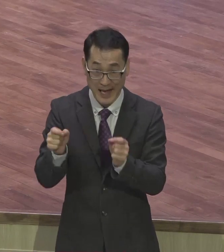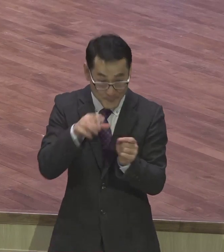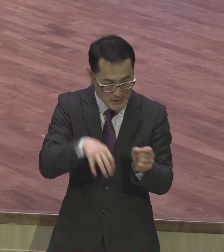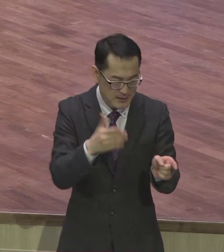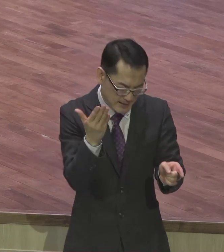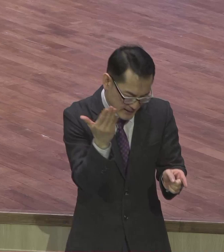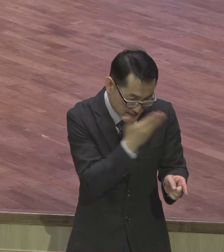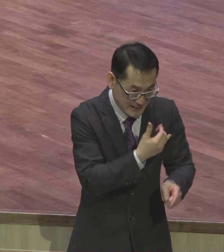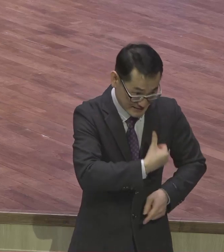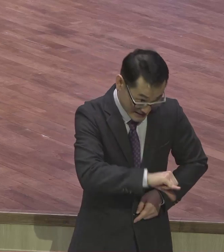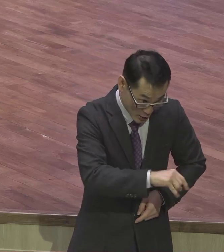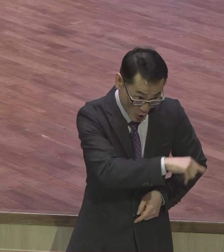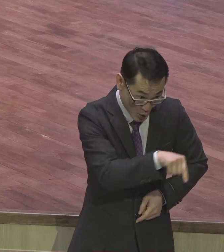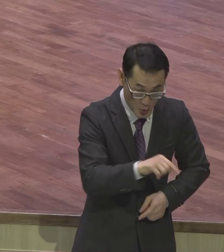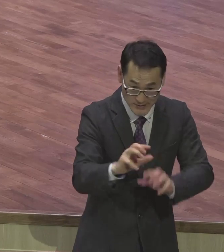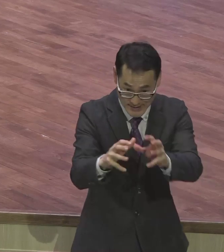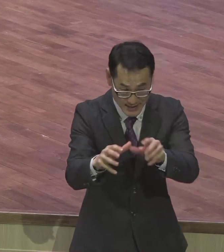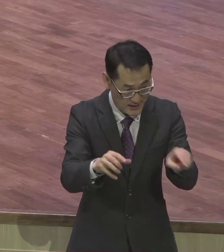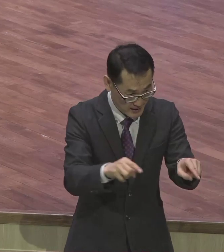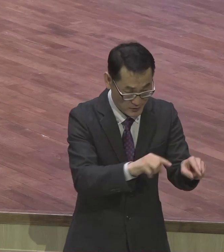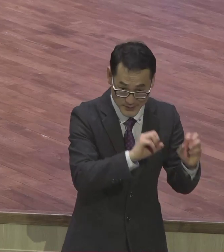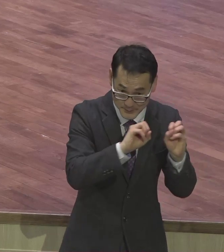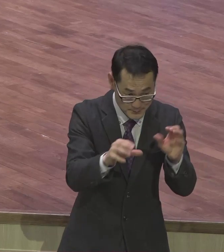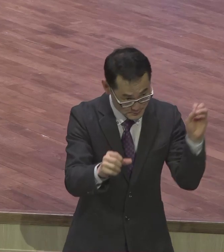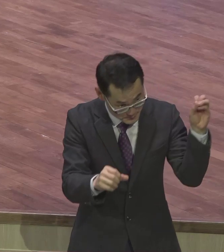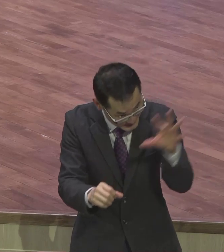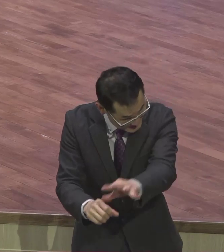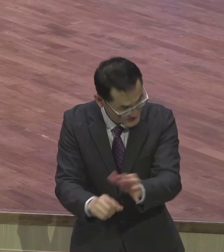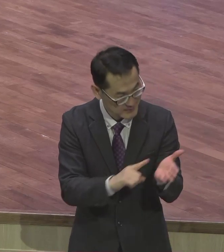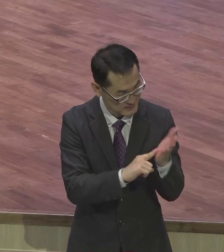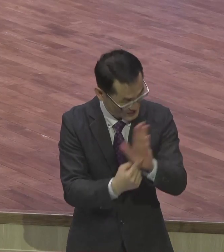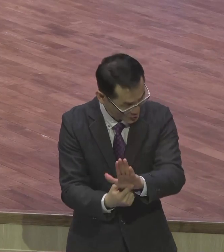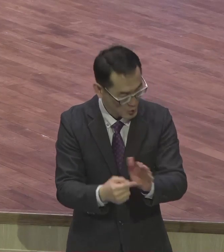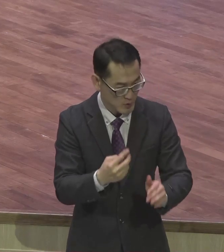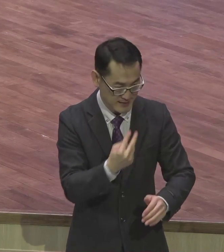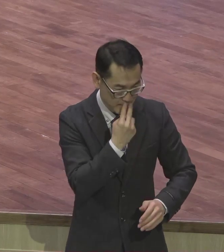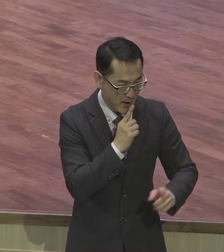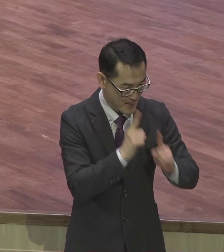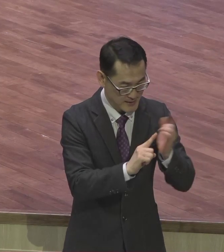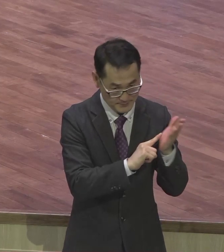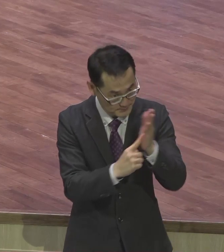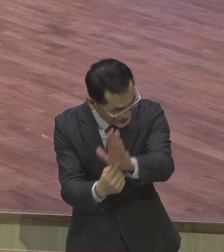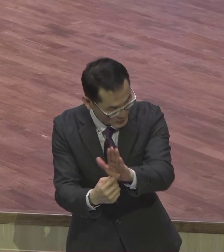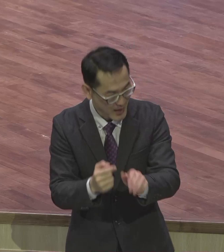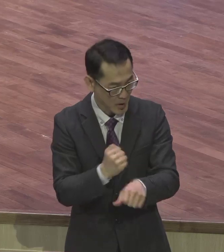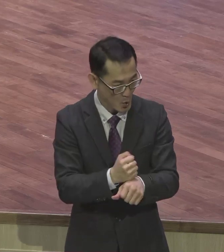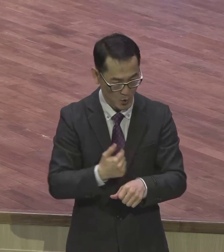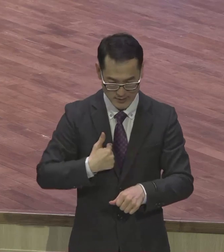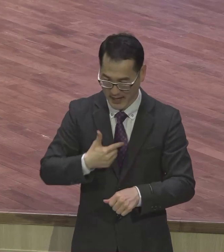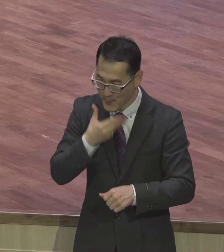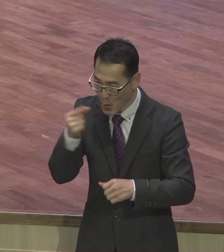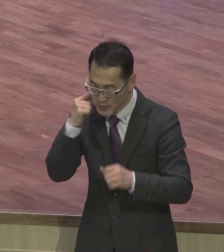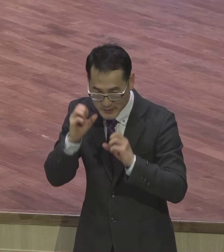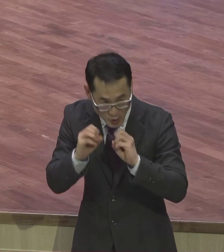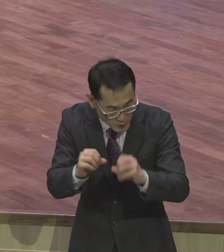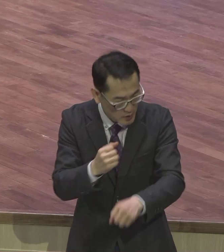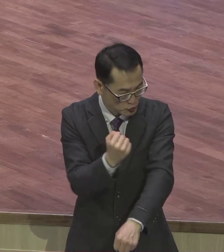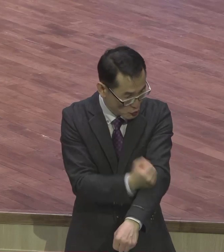세상에서 그들 가운데의 삐뚤러 나타내며 생명의 말씀을 밝혀 나의 다름질이 헛되지 아니하고 수고도 헛되지 아니하므로